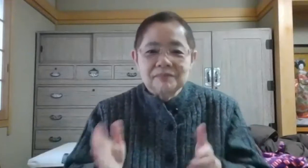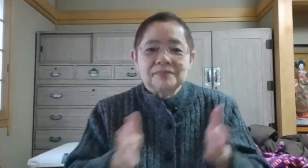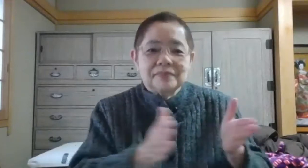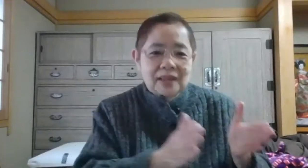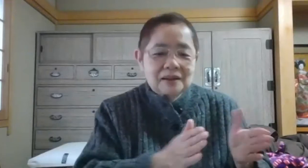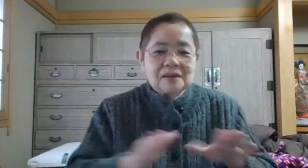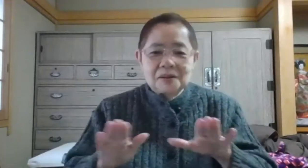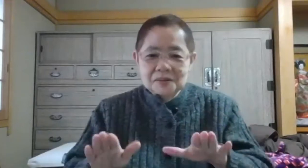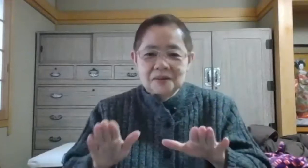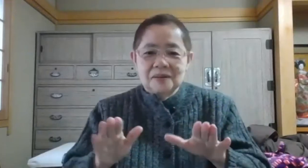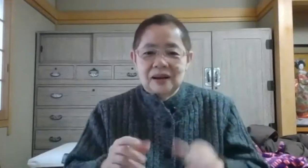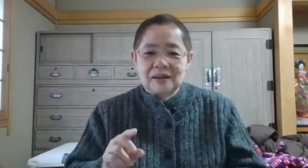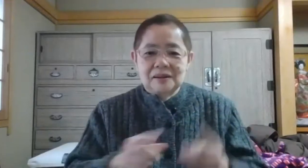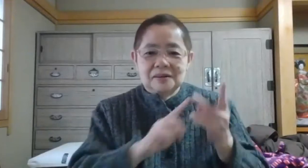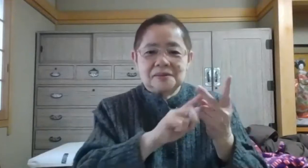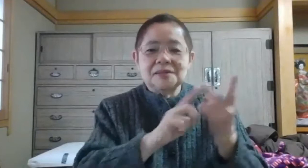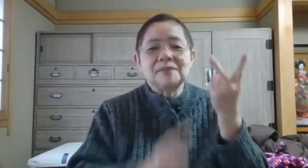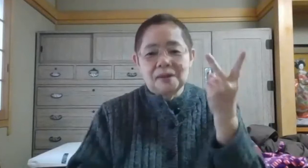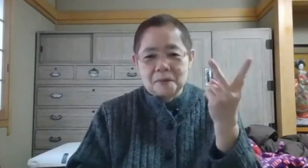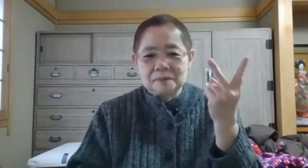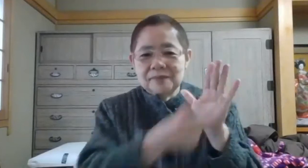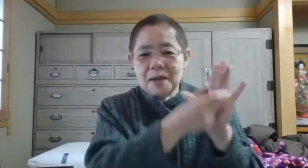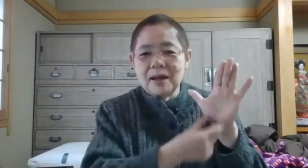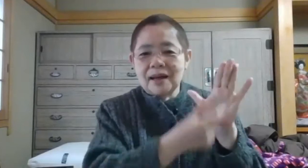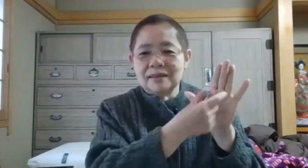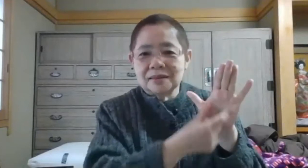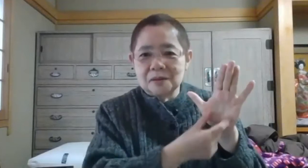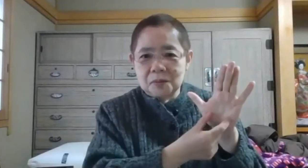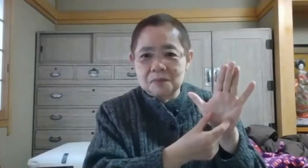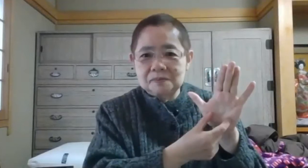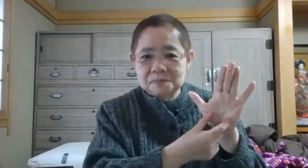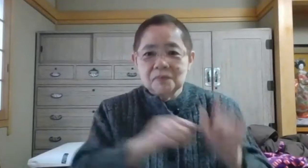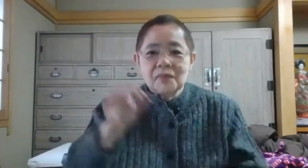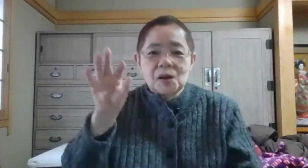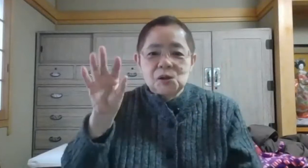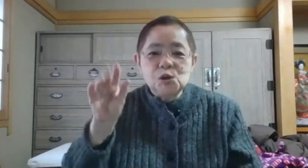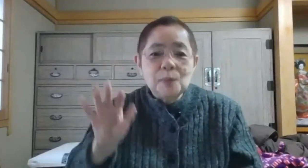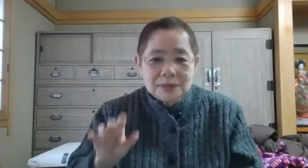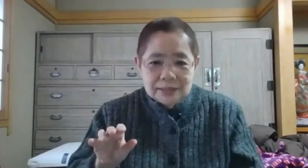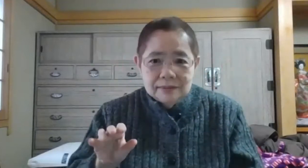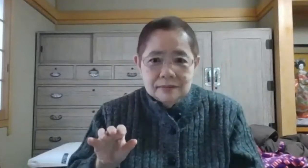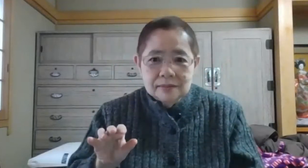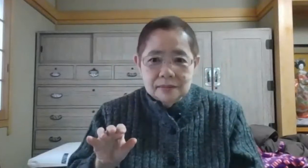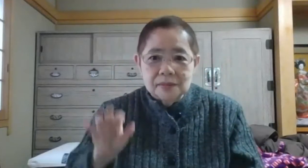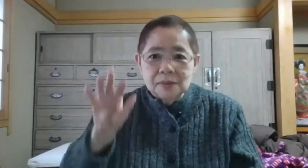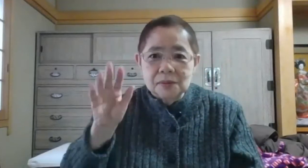で今日の二つ目のテーマなんですけども指持ちということ